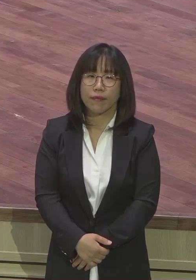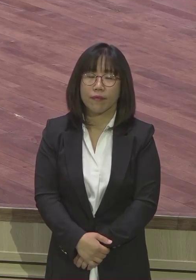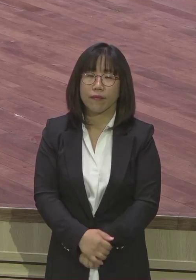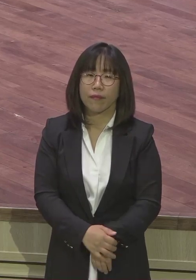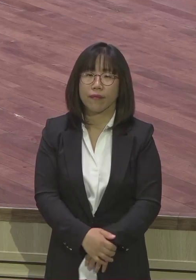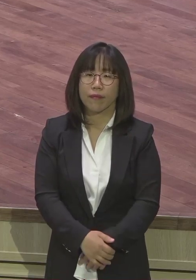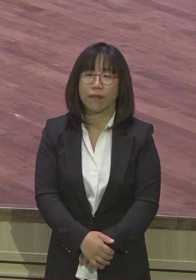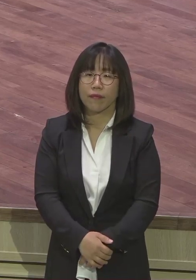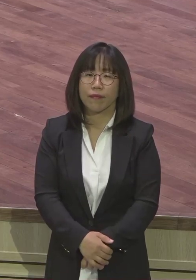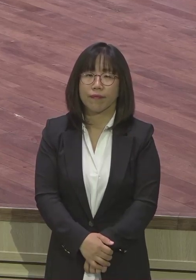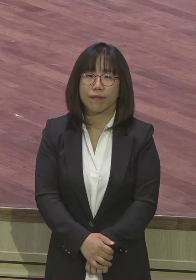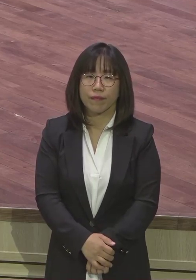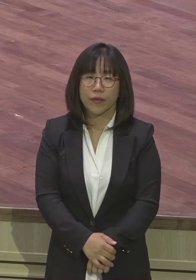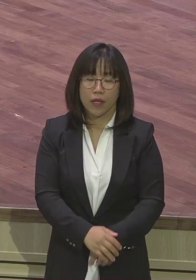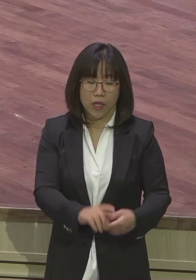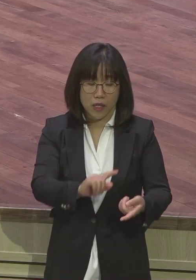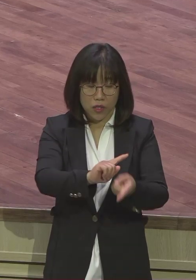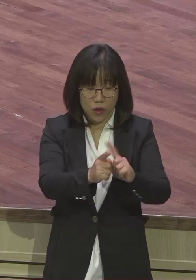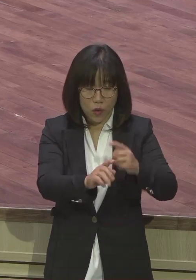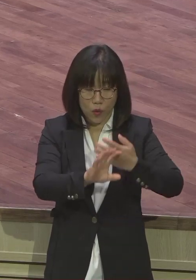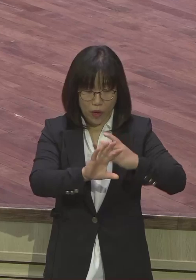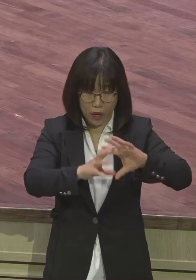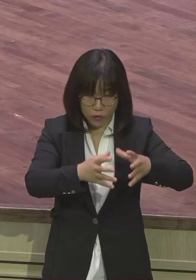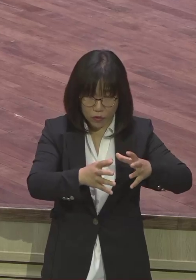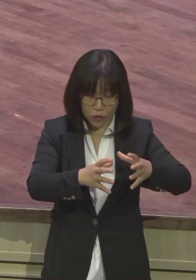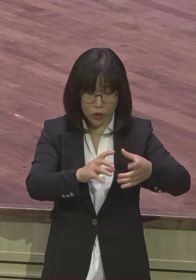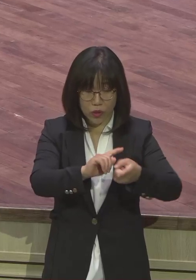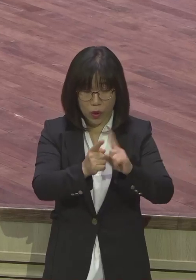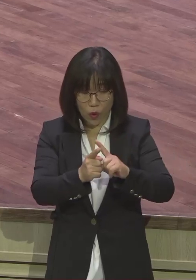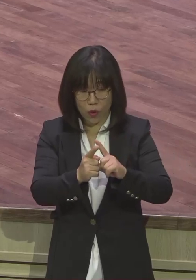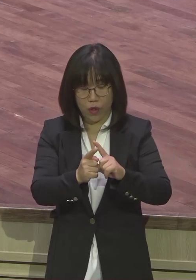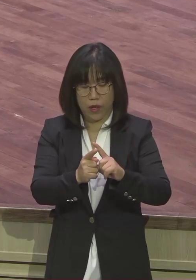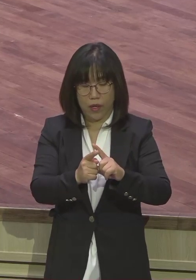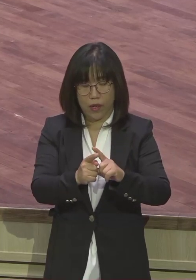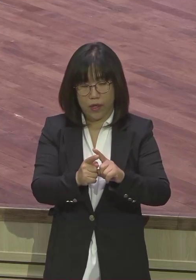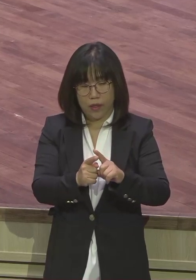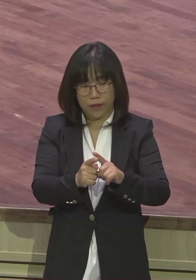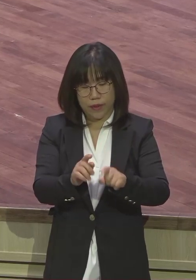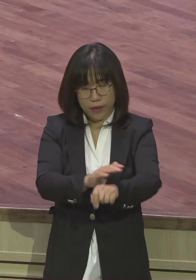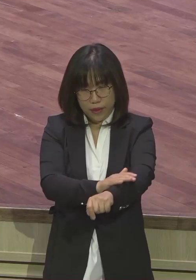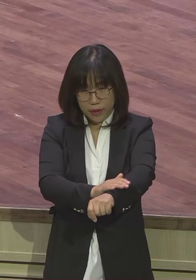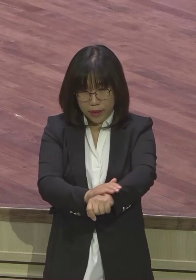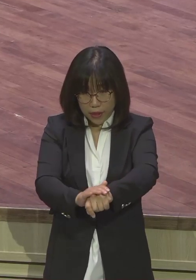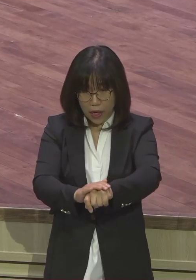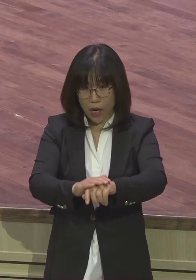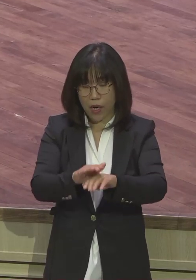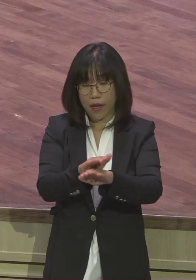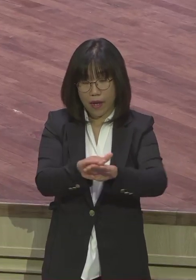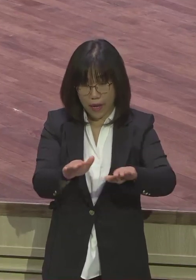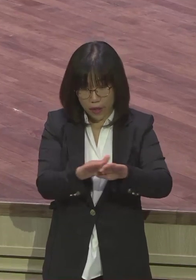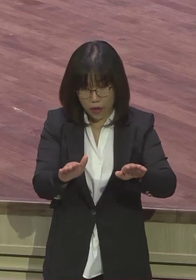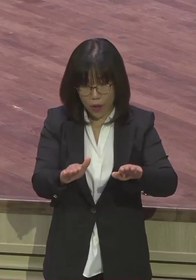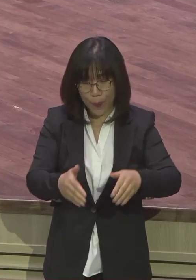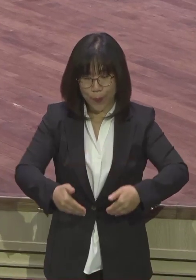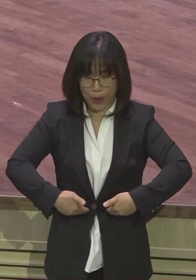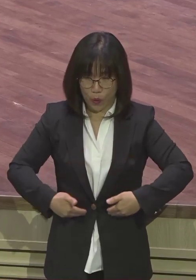외교적 해결이 가장 중요한 시점이에요. 시점인데